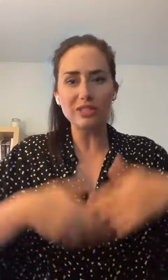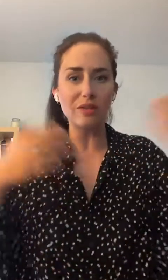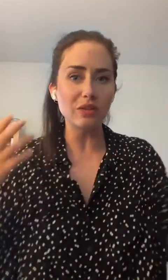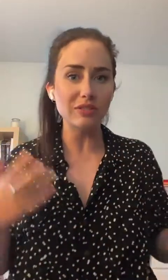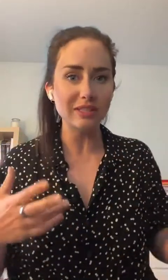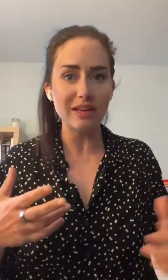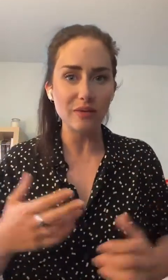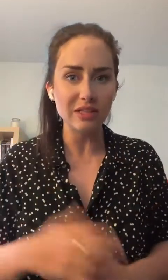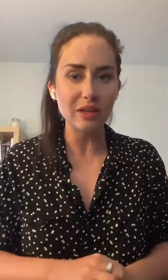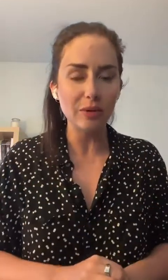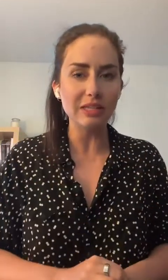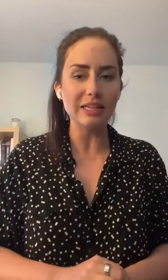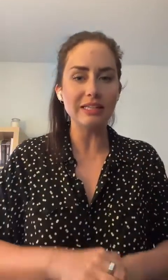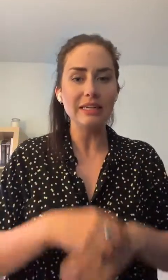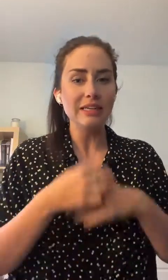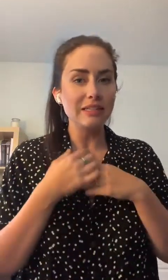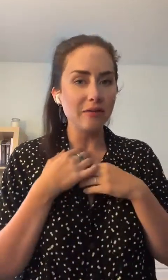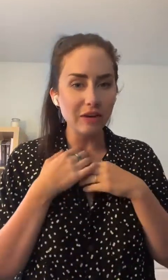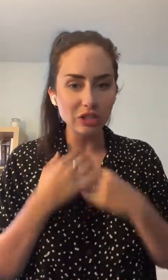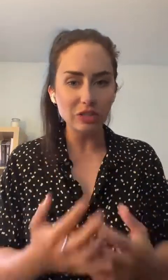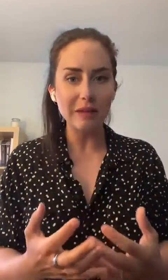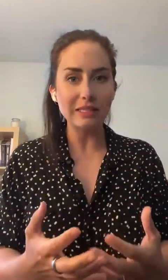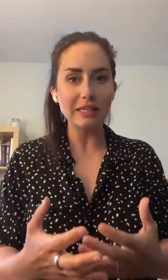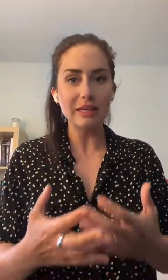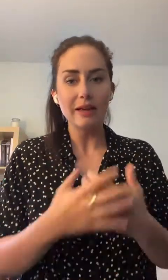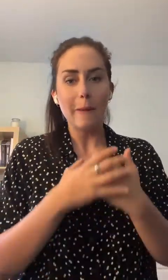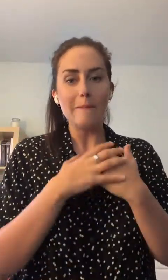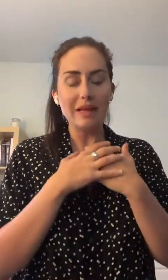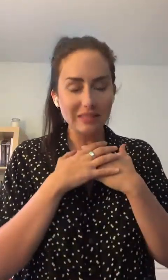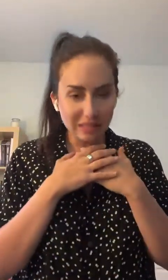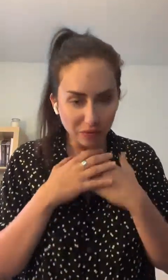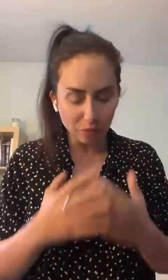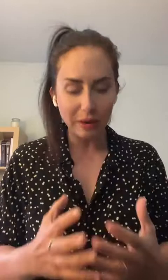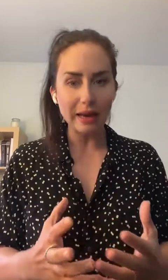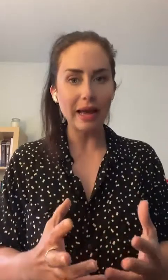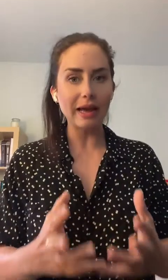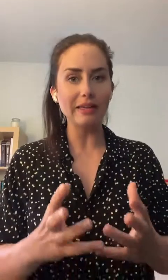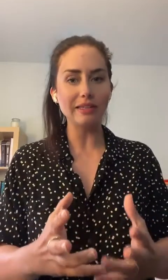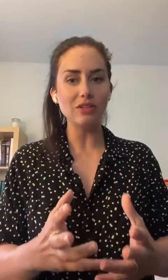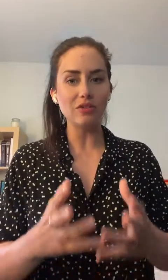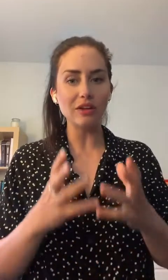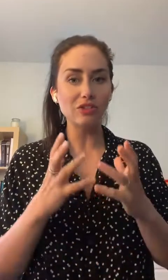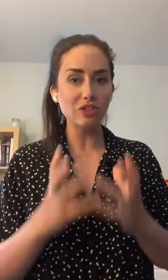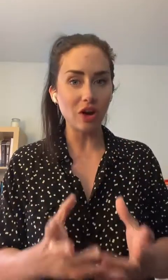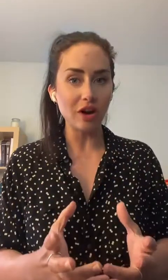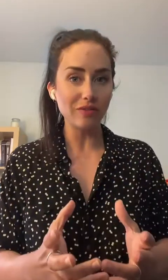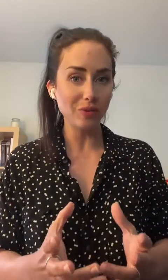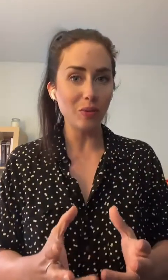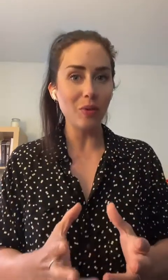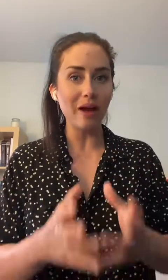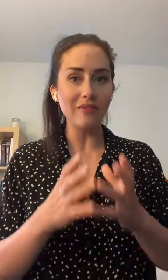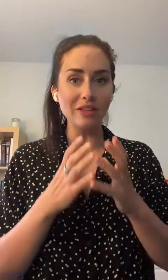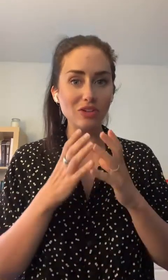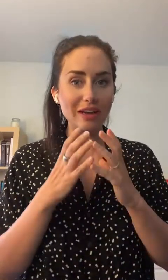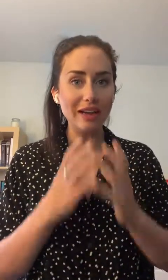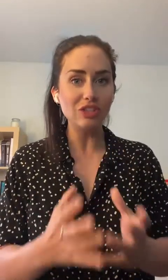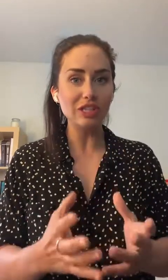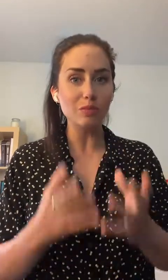juste savoir si votre savon est de bonne qualité. Ça va me faire juste plaisir. Mais s'il vous plaît, arrêtez de faire du tort à votre peau avec une lingette